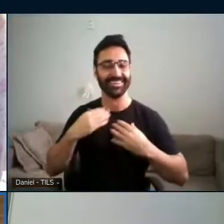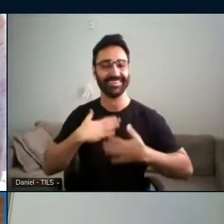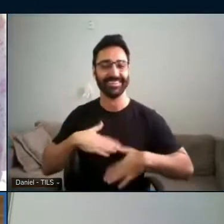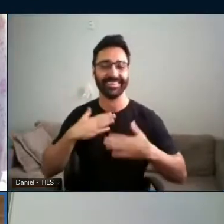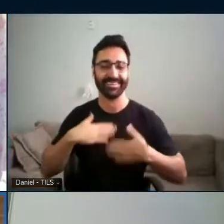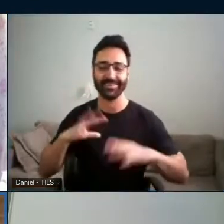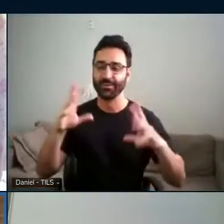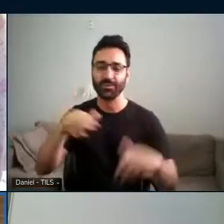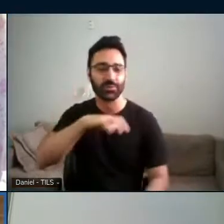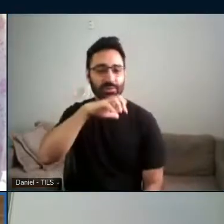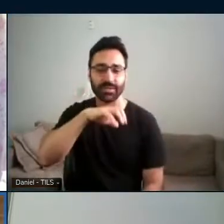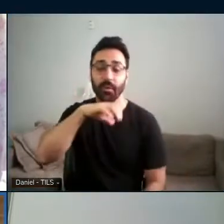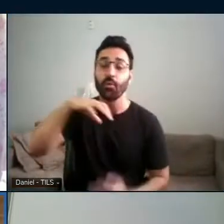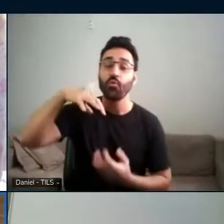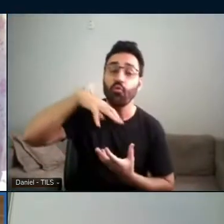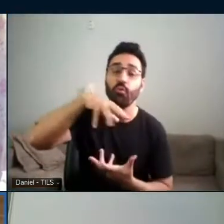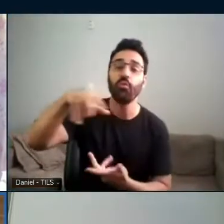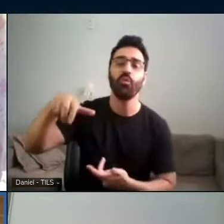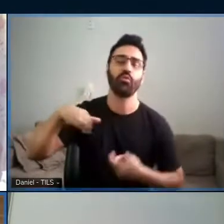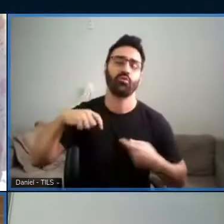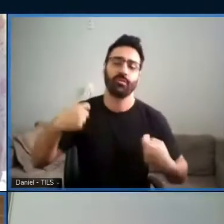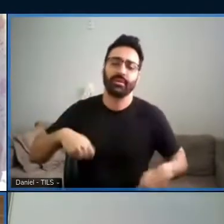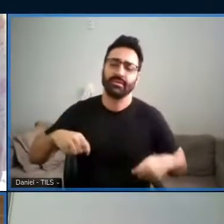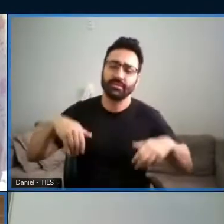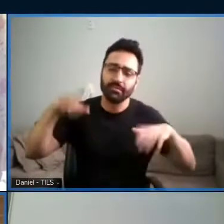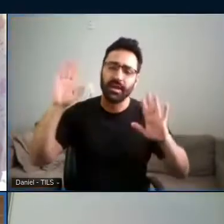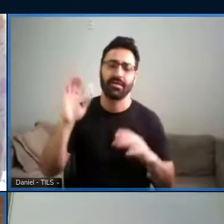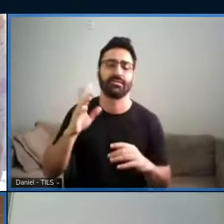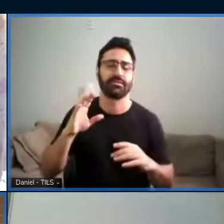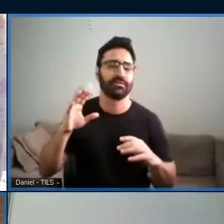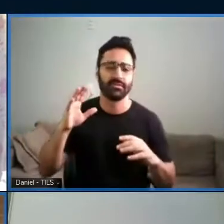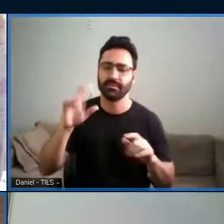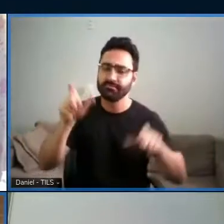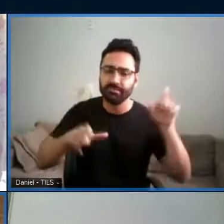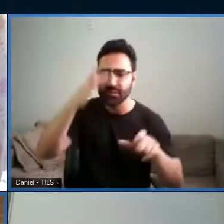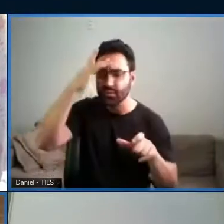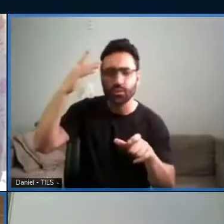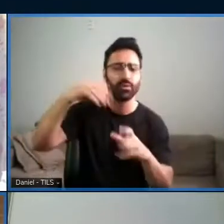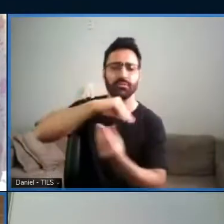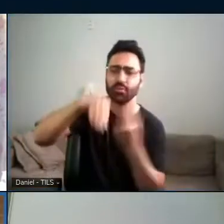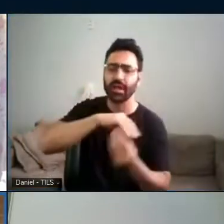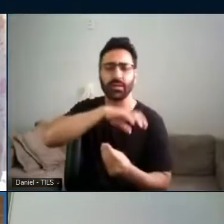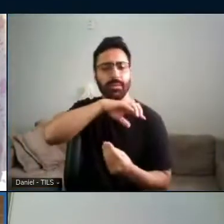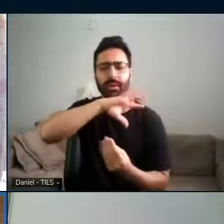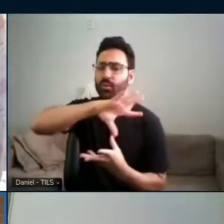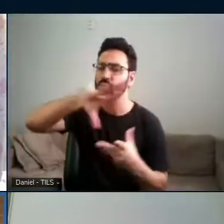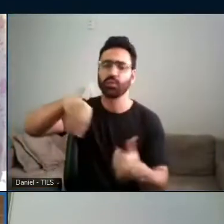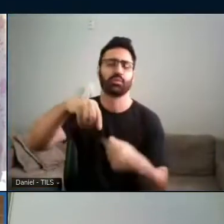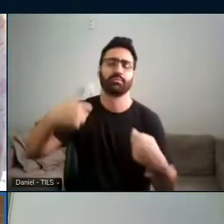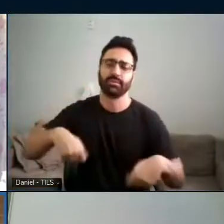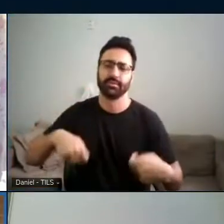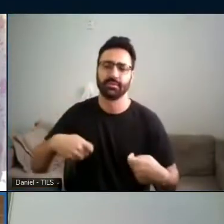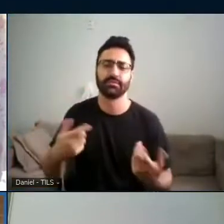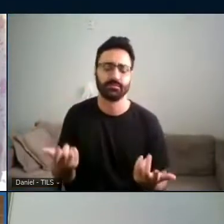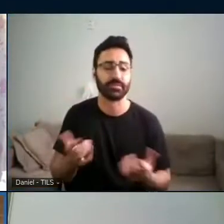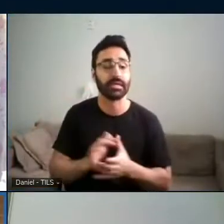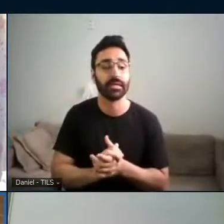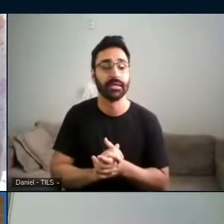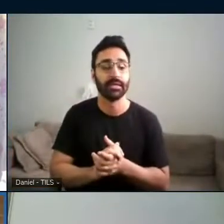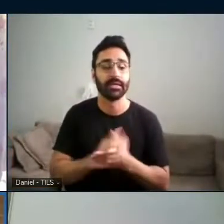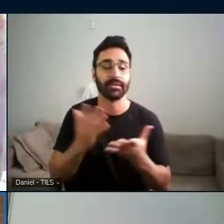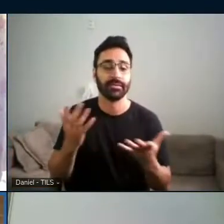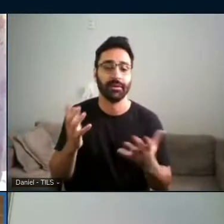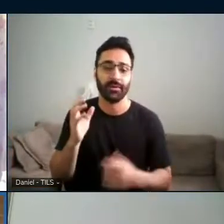em todos os espaços. O mundo é para todo mundo. Para todos... Os seres é para todo mundo. Então,